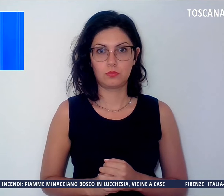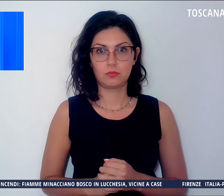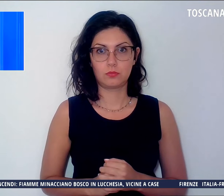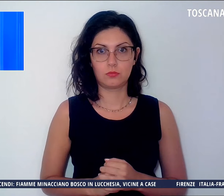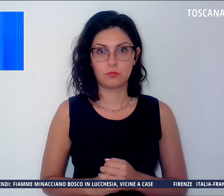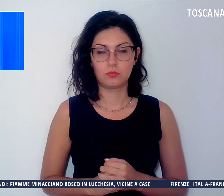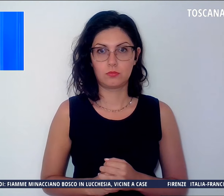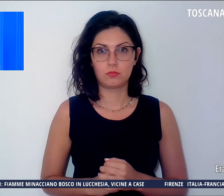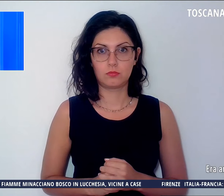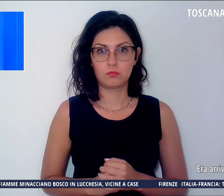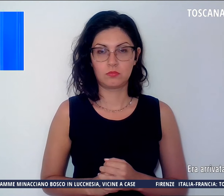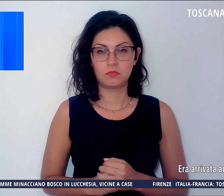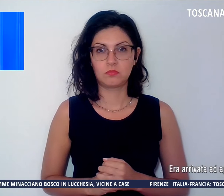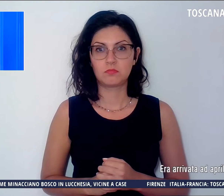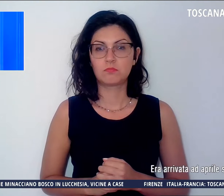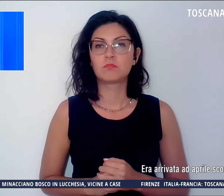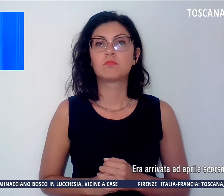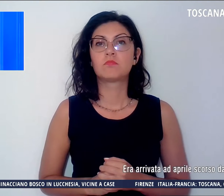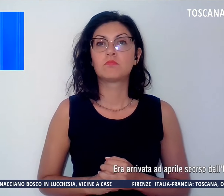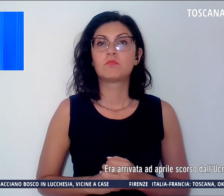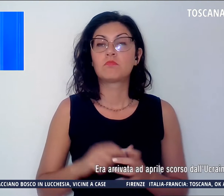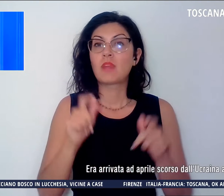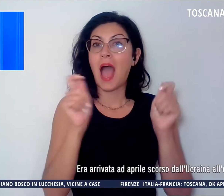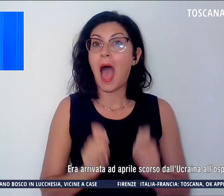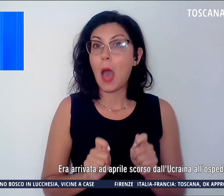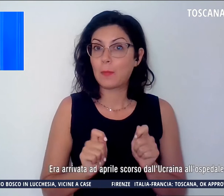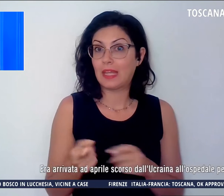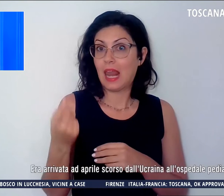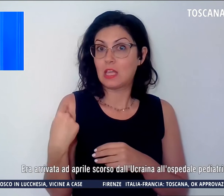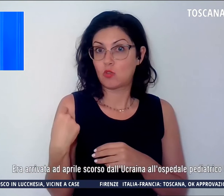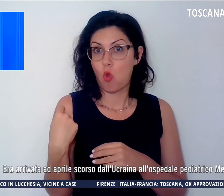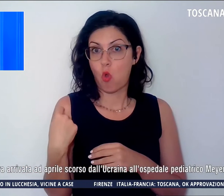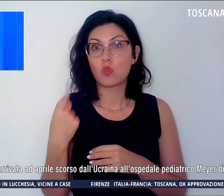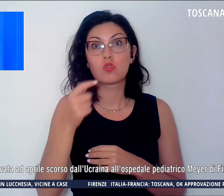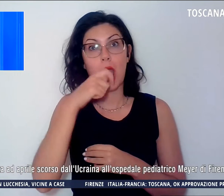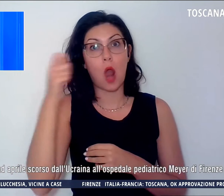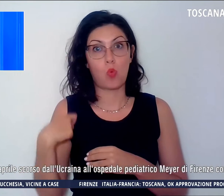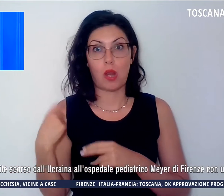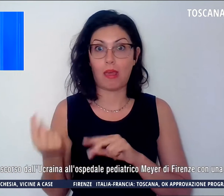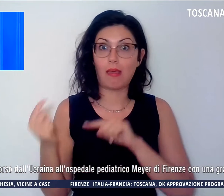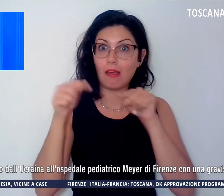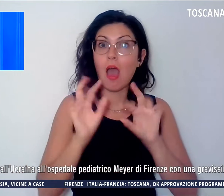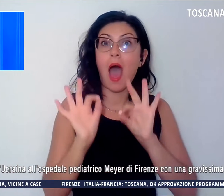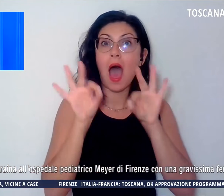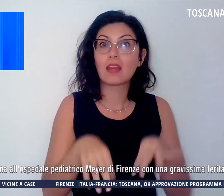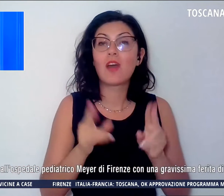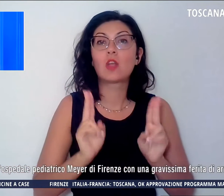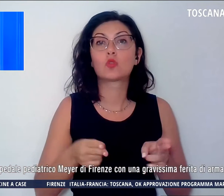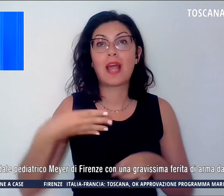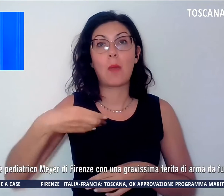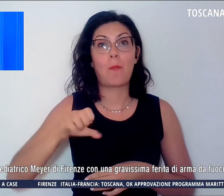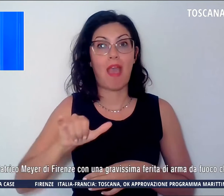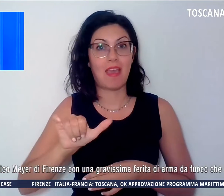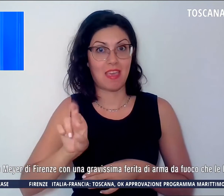Era arrivata ad aprile scorso dall'Ucraina all'ospedale pediatrico Meyer di Firenze con una gravissima